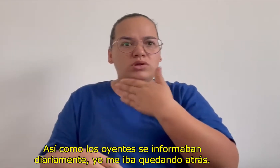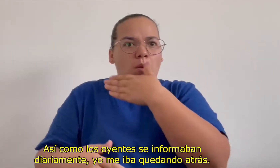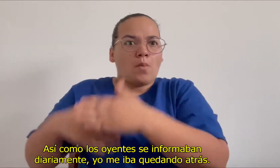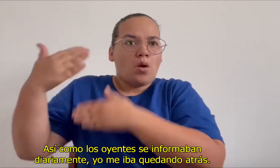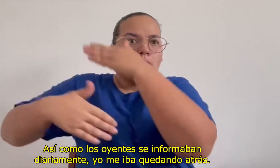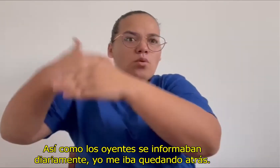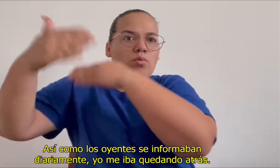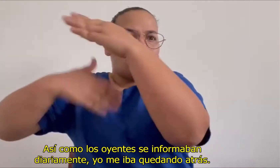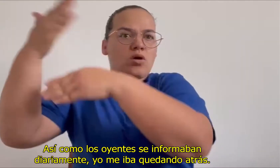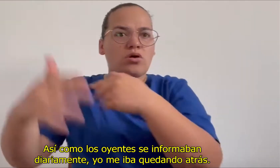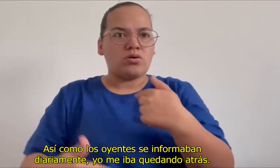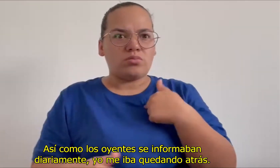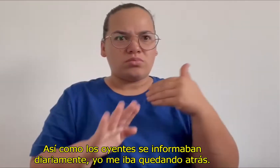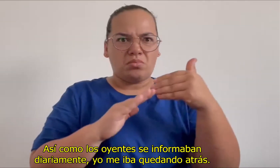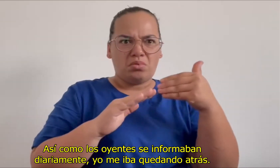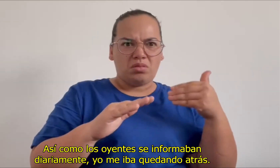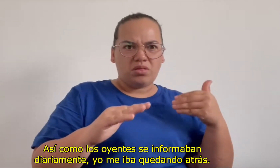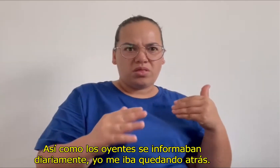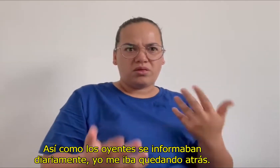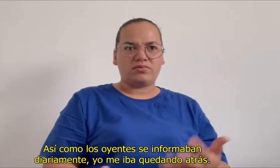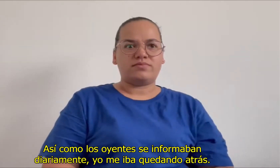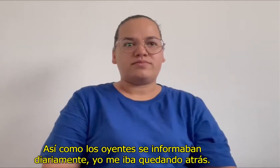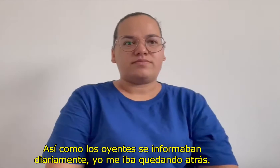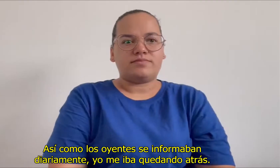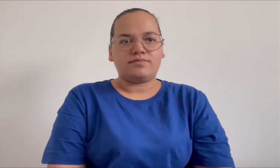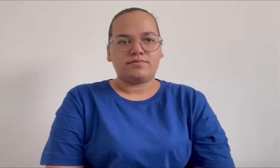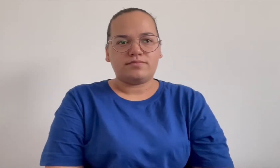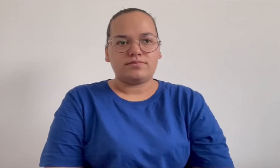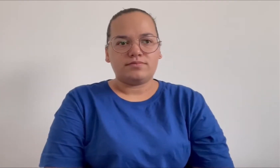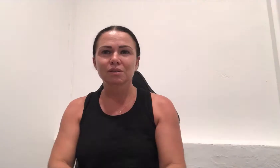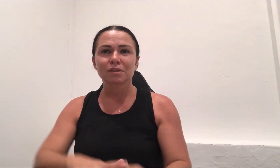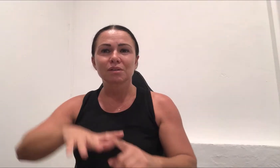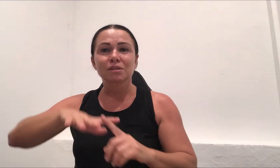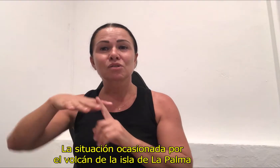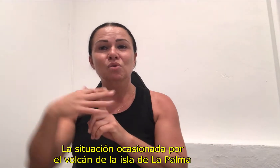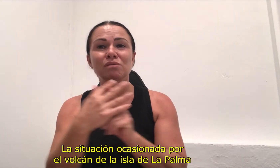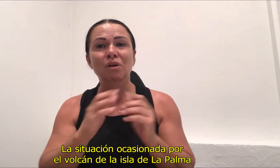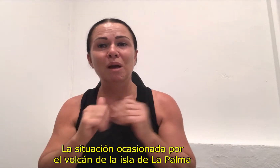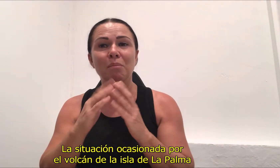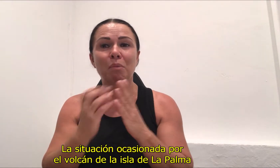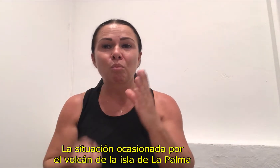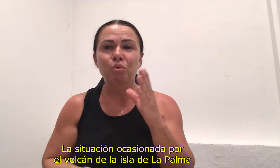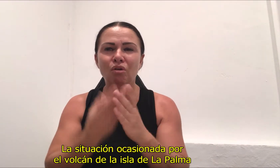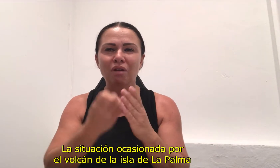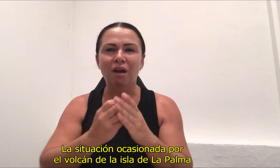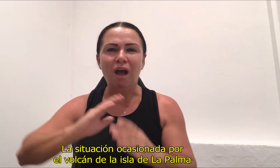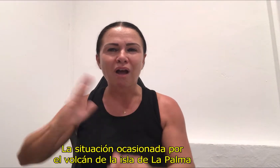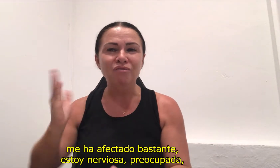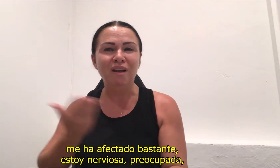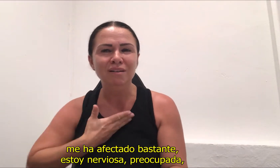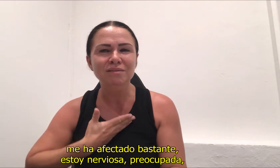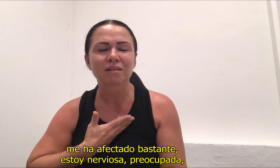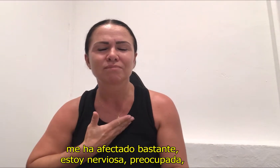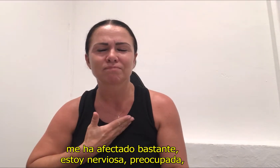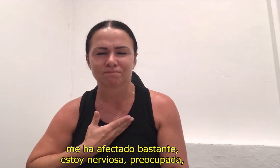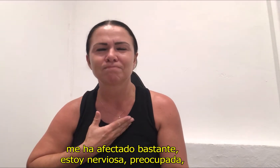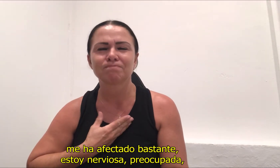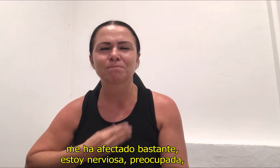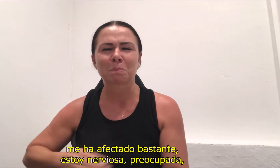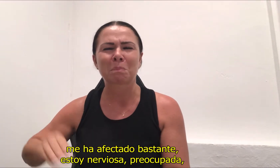se informaban diariamente, yo me iba quedando atrás. La situación ocasionada por el volcán en la isla de La Palma me